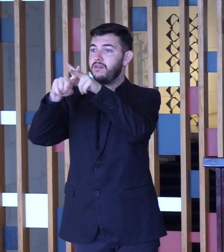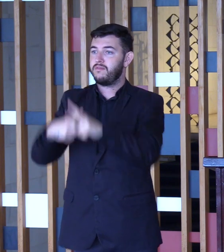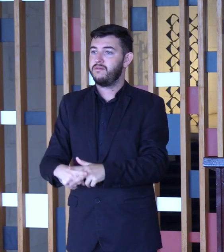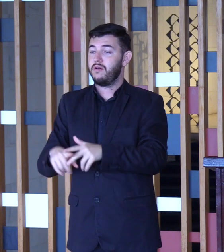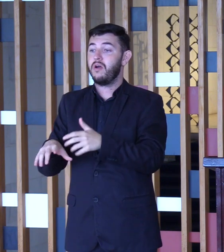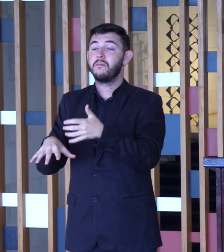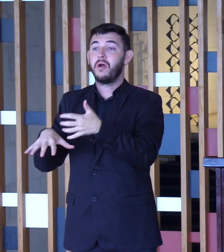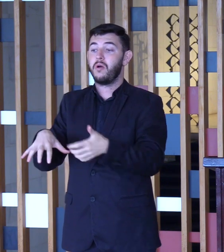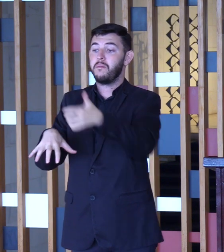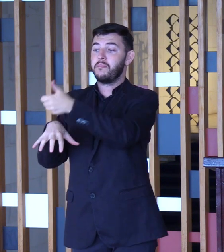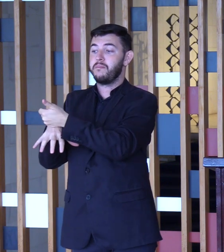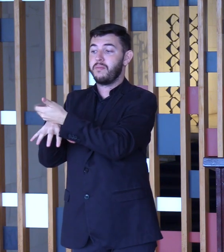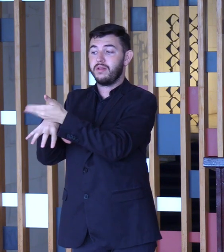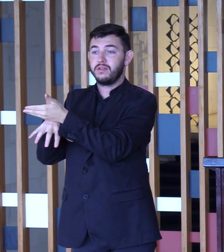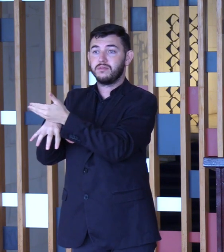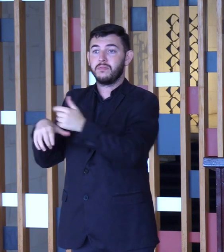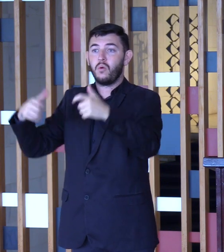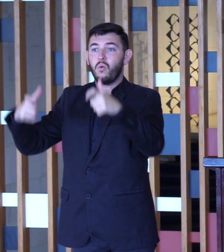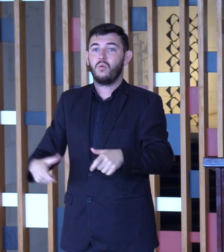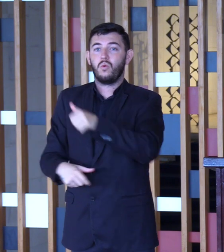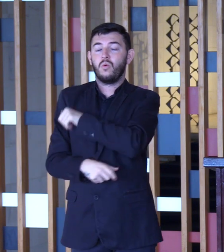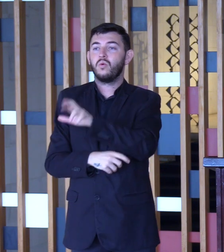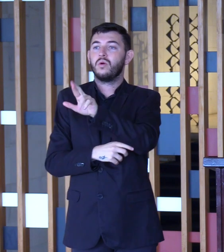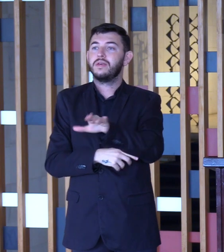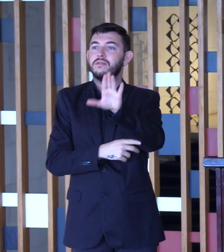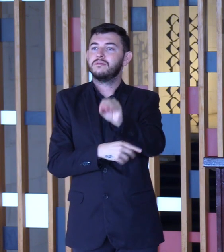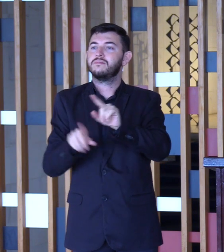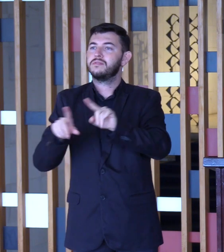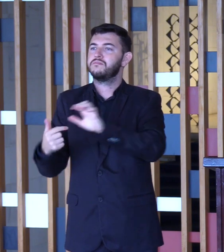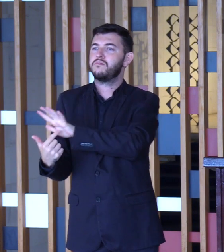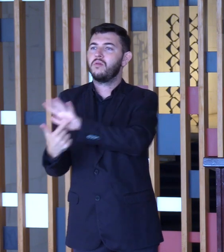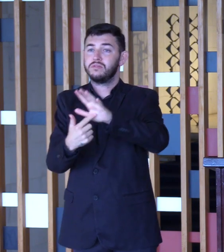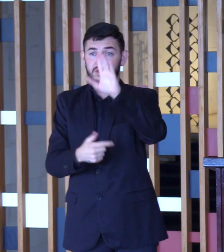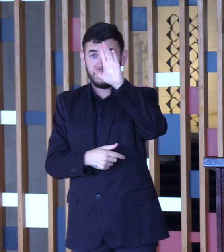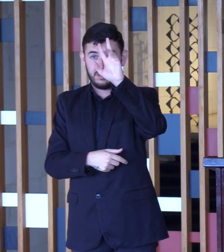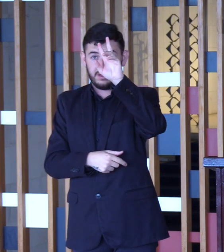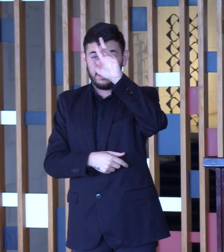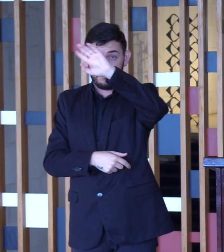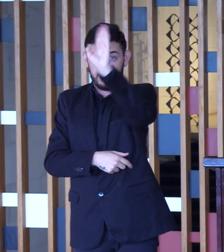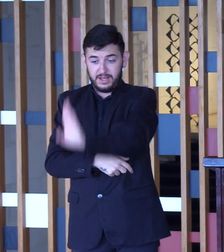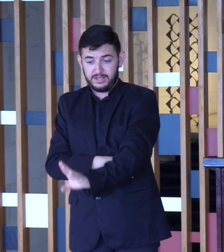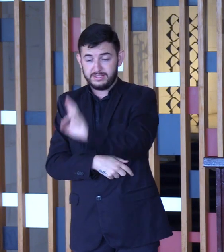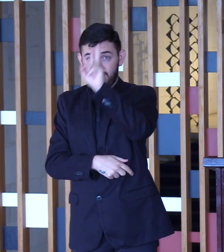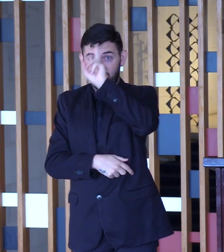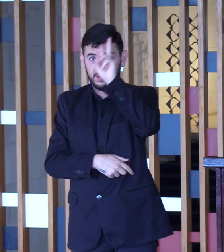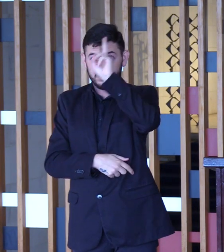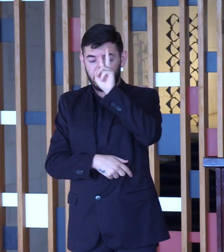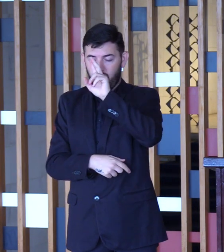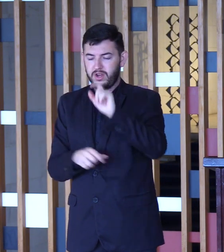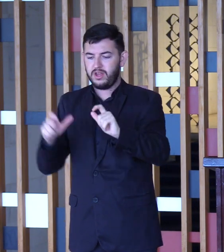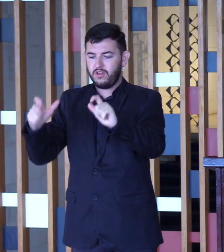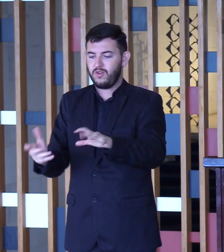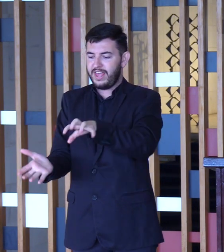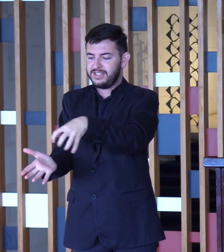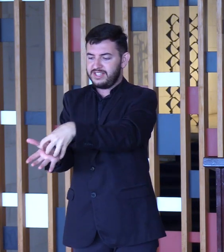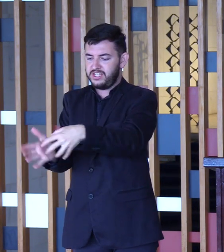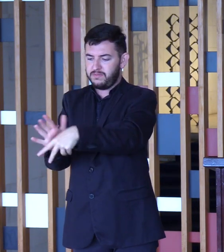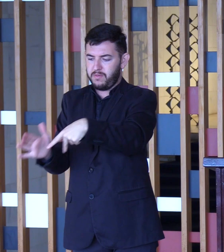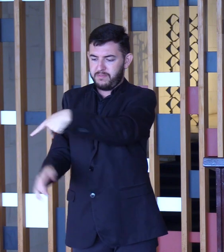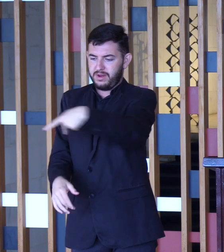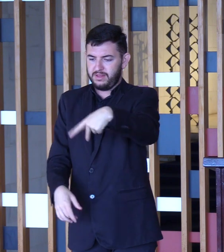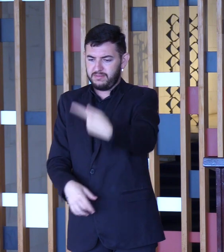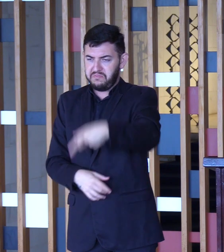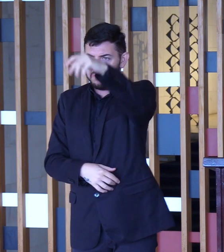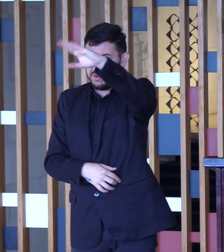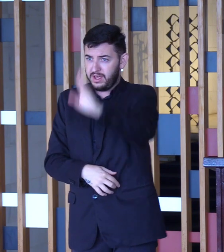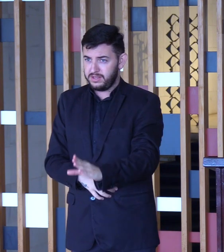dizia o almirante Risden, marcou a história do Brasil, não apenas como a primeira sede da presidência da República, e sede também do